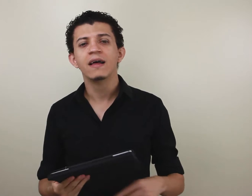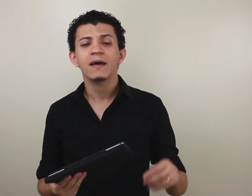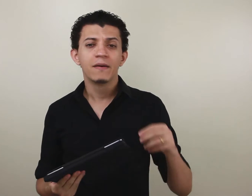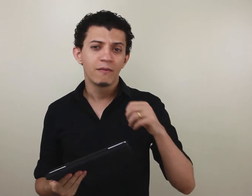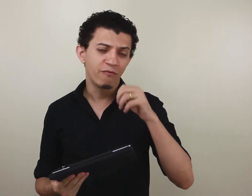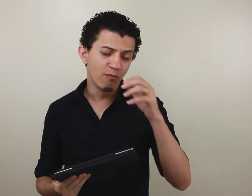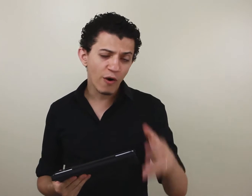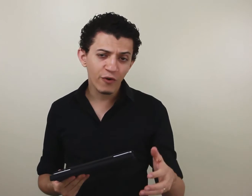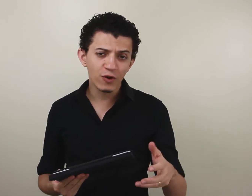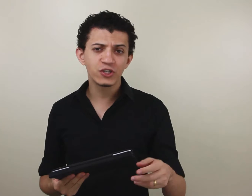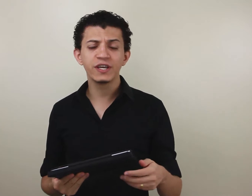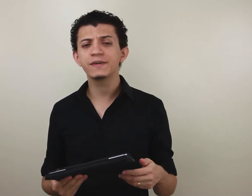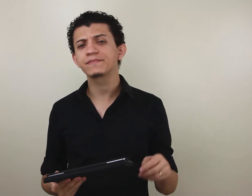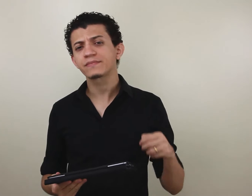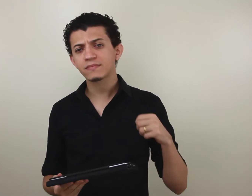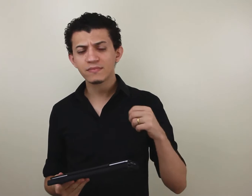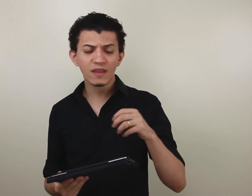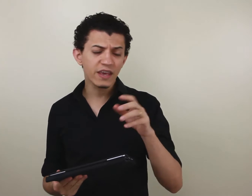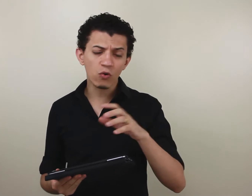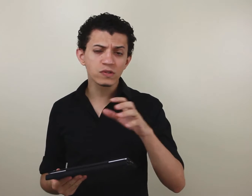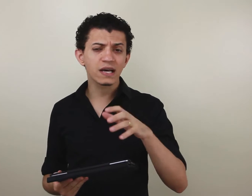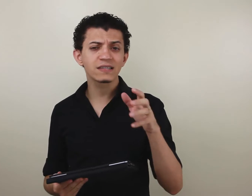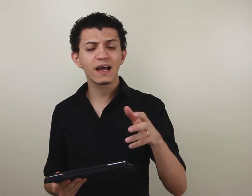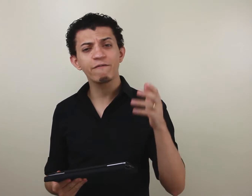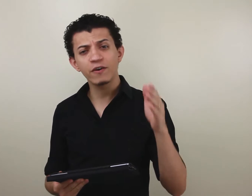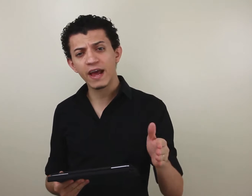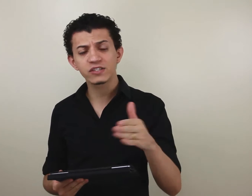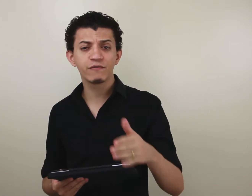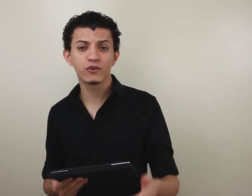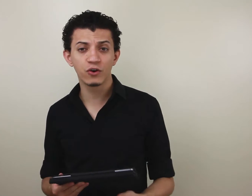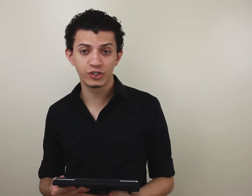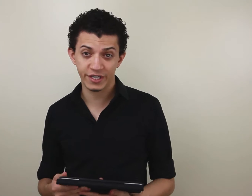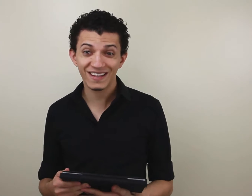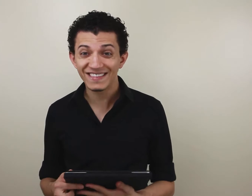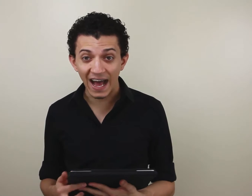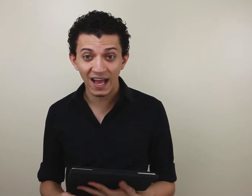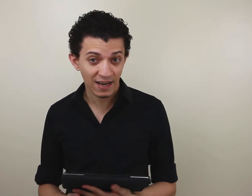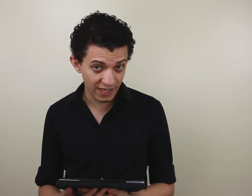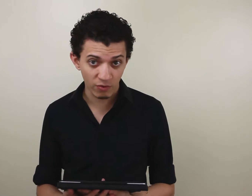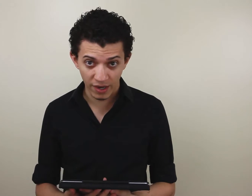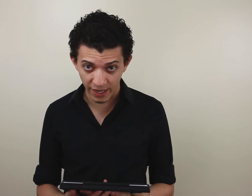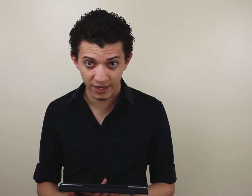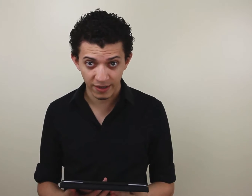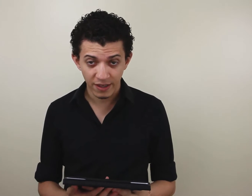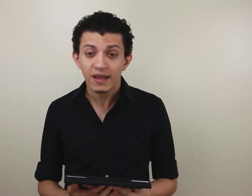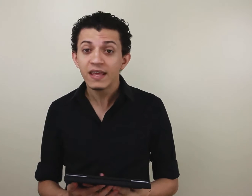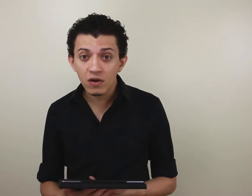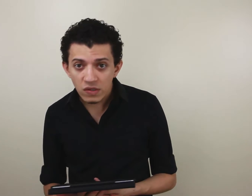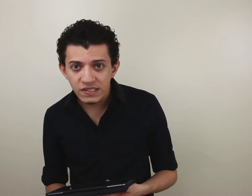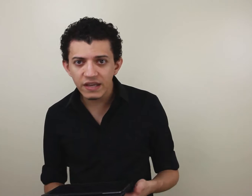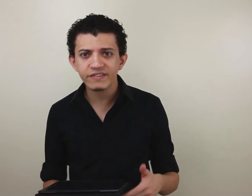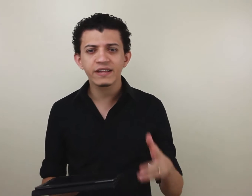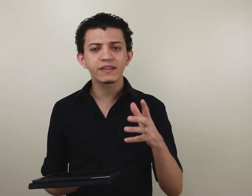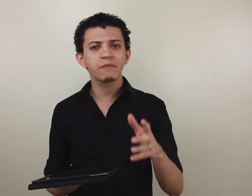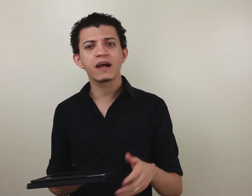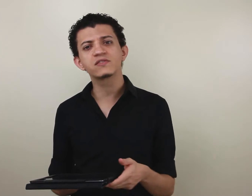morfologia, em alguns casos até a fonética e fonologia da língua grega. Inclusive, tem determinados